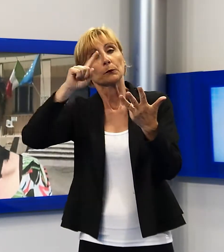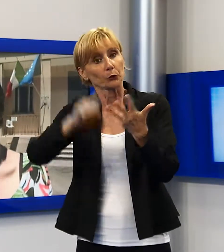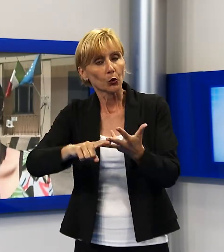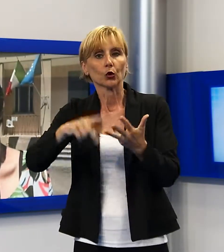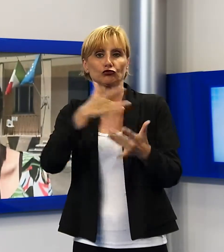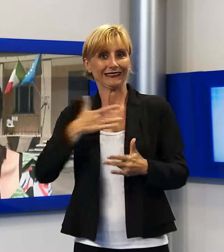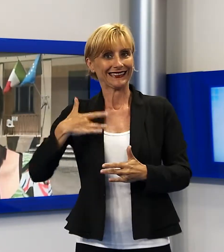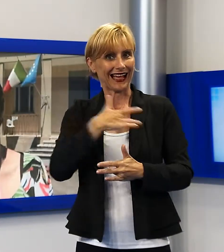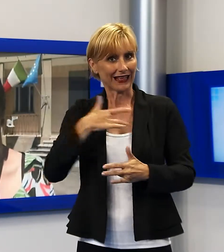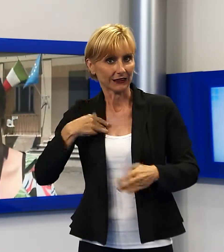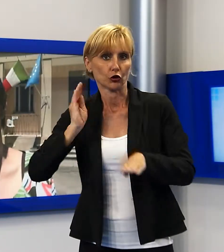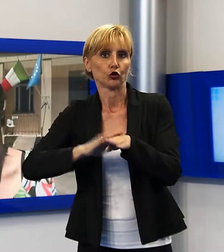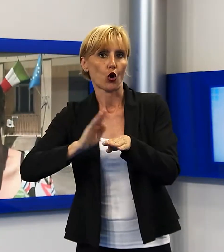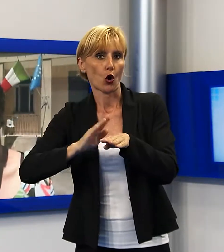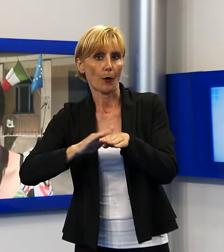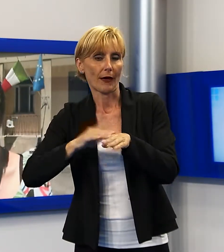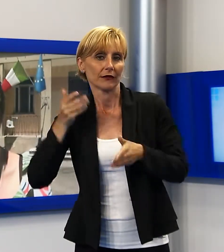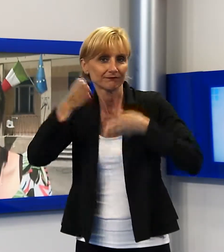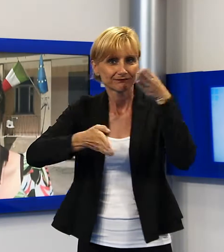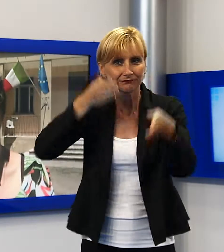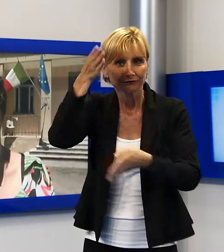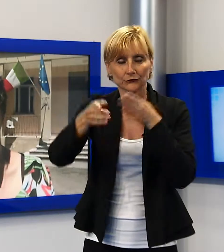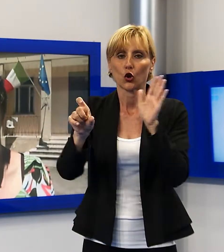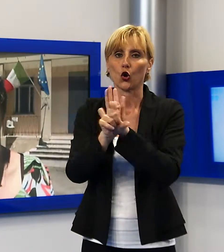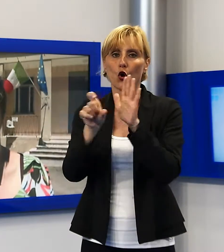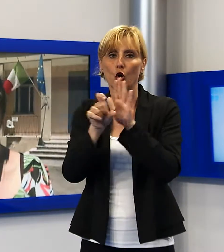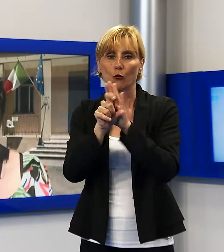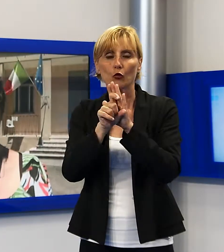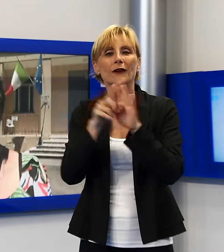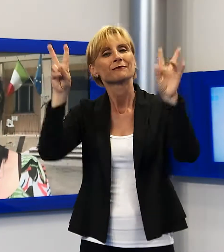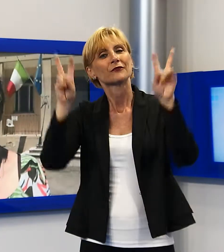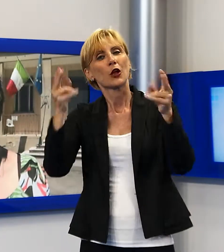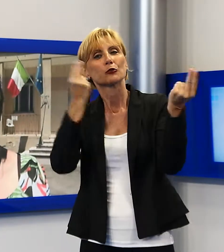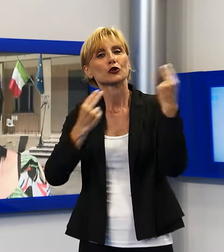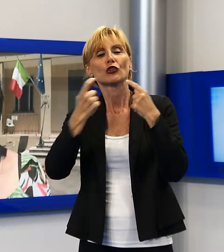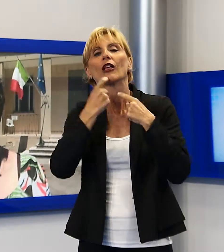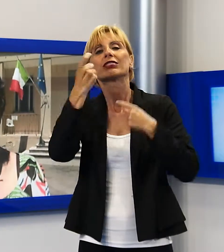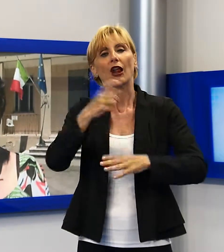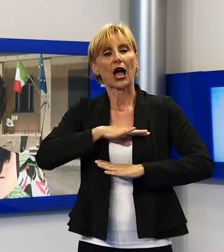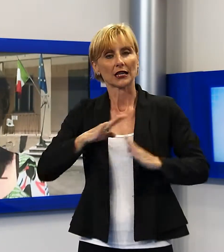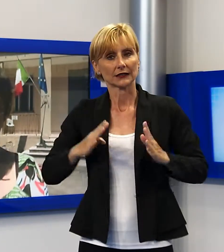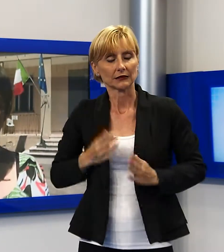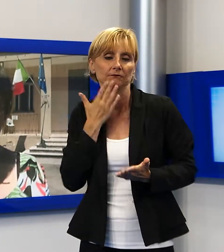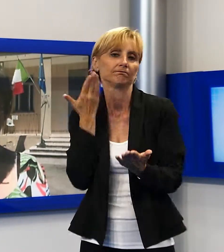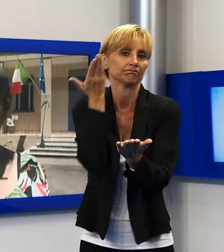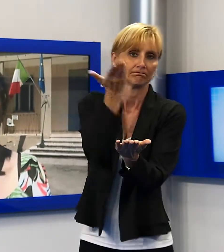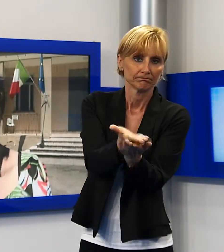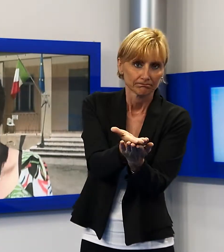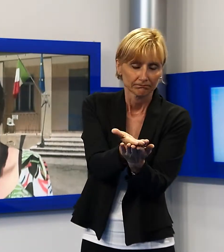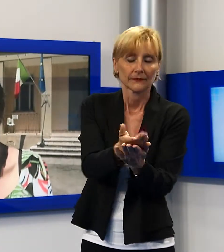al Comune con varie forme ma anche e soprattutto condillo all'assessore che è il progetto che ha portato noi assessori a percorrere il territorio e a raccogliere